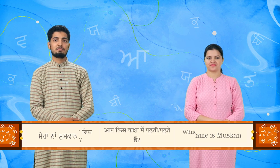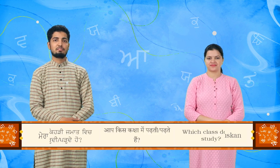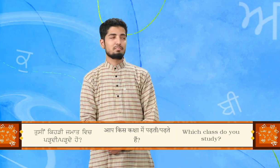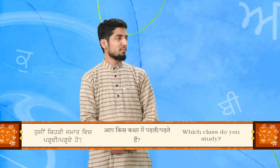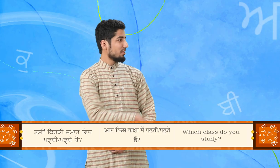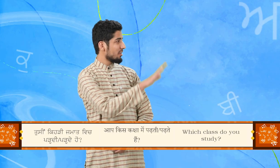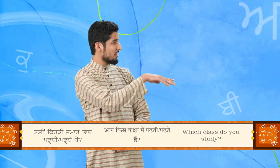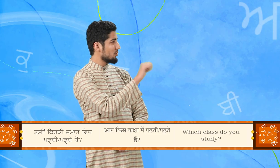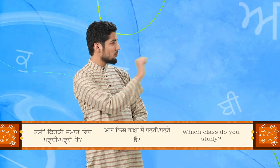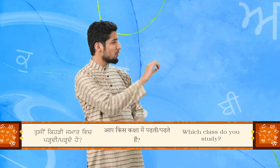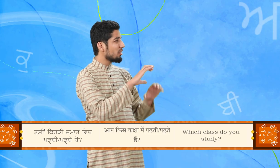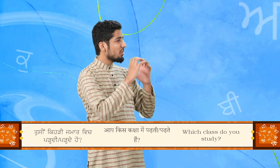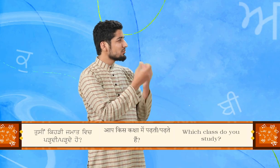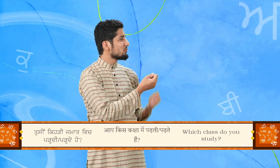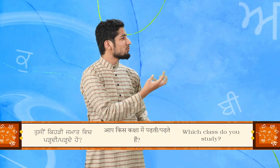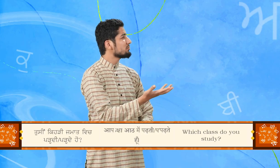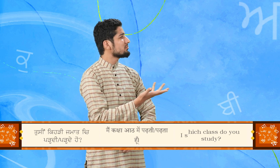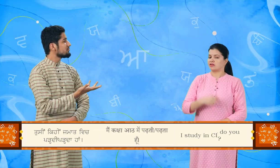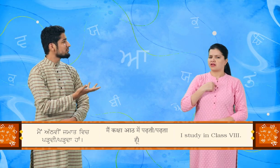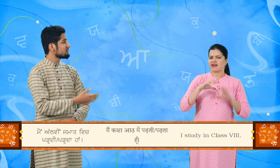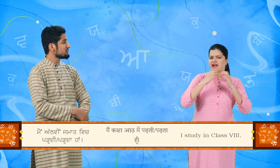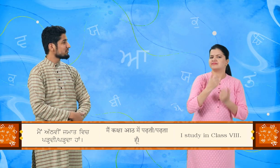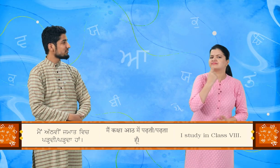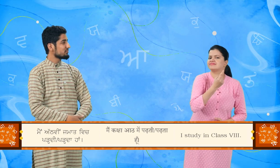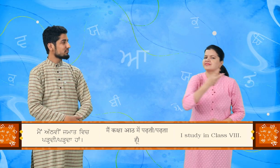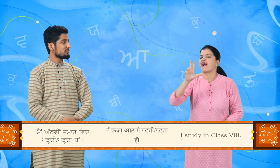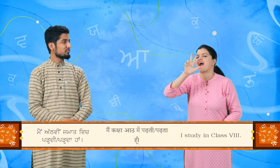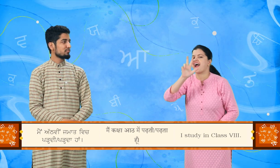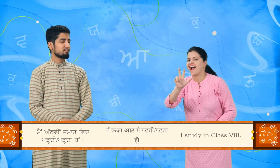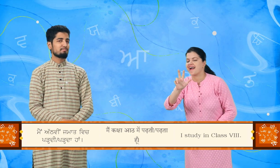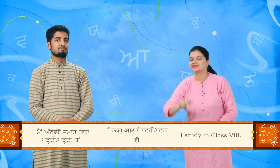तुसी केडी जमात विच पढ़ देओ मैं अठवी जमात विच पढ़ दी हाँ